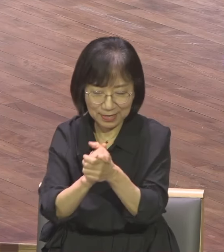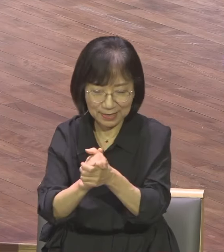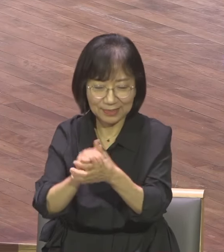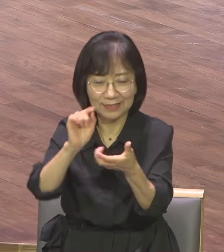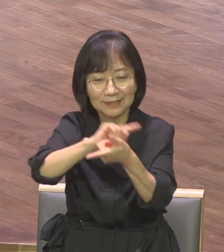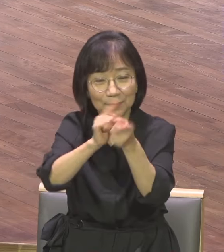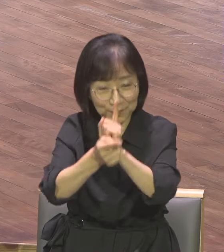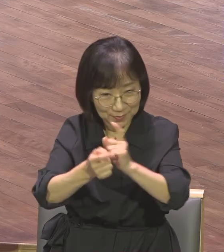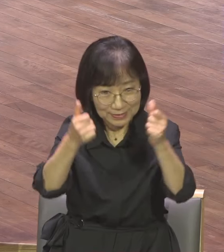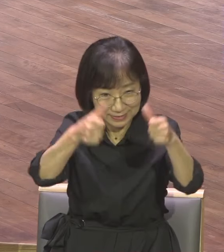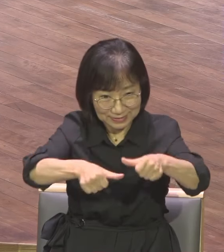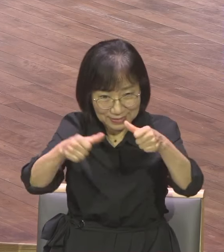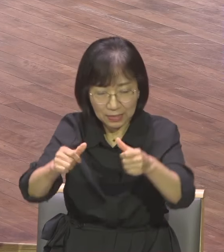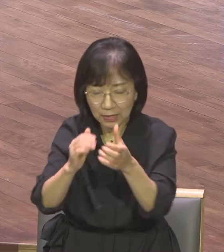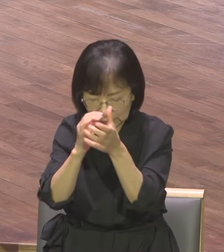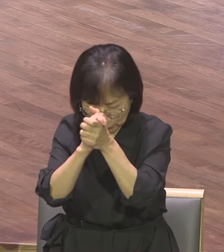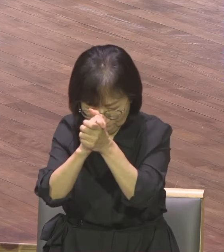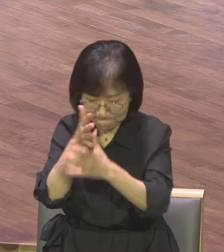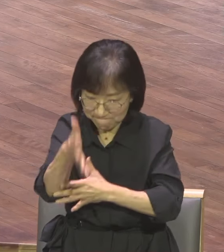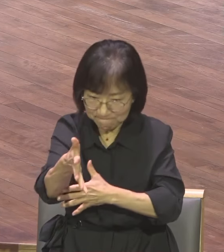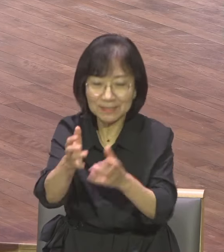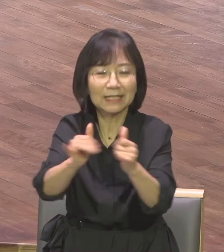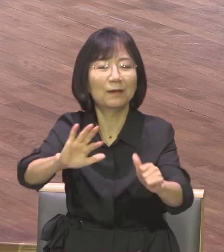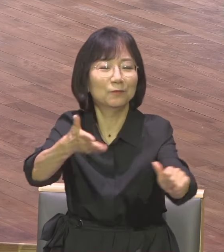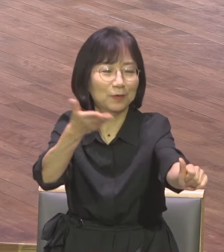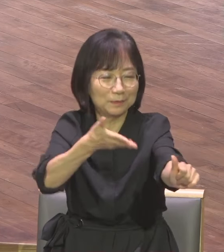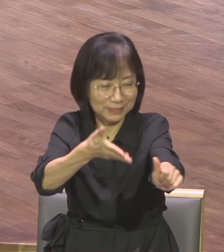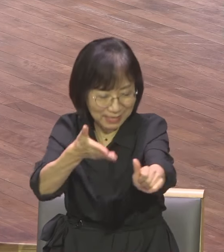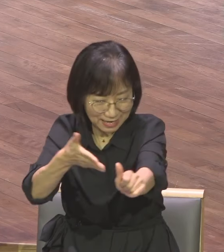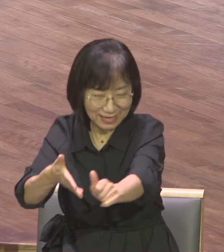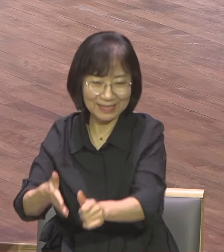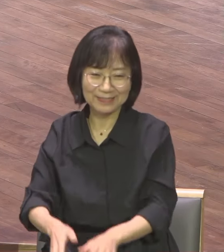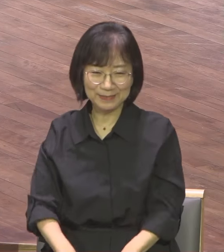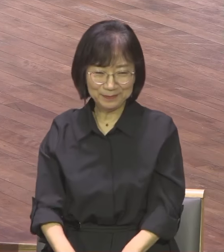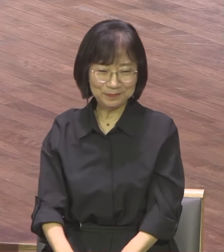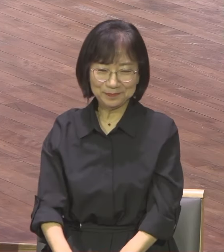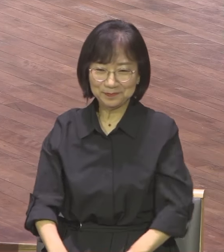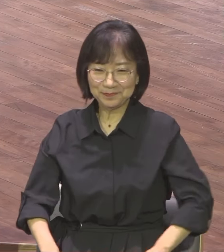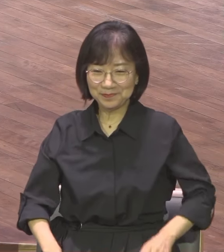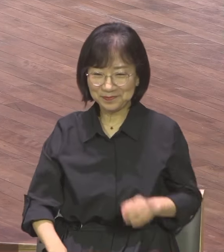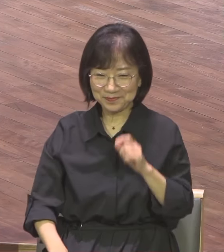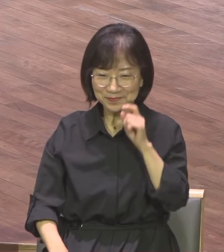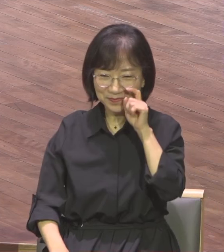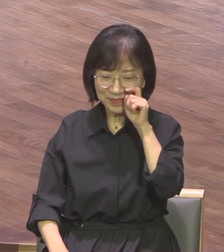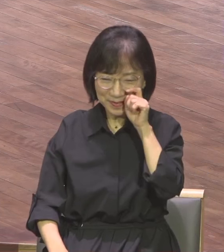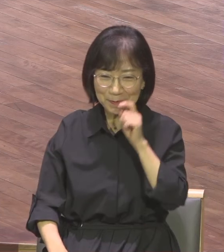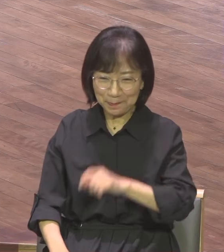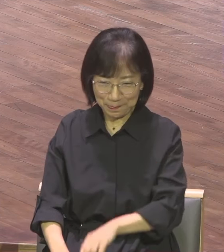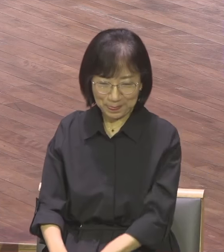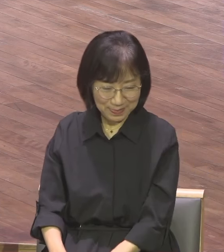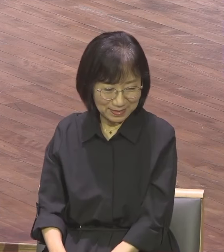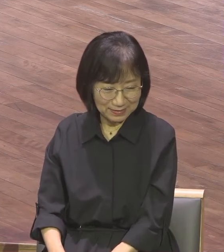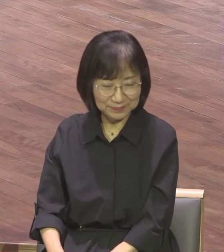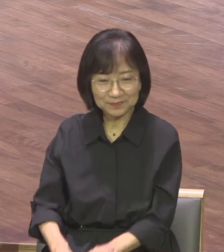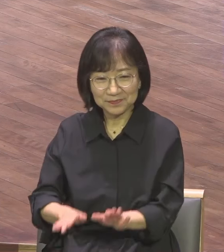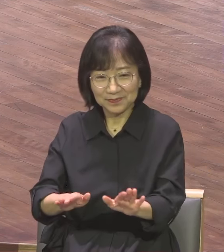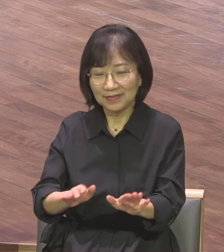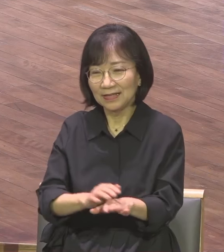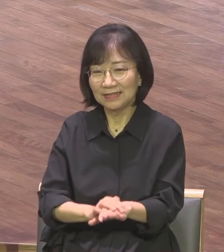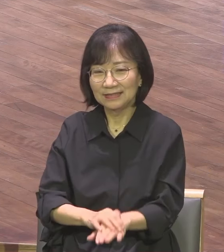기도의 사람이 됩시다 기도의 사람이 됩시다 우리 단임 목사님은 세계 랩런트 니더